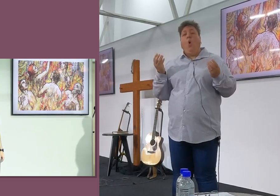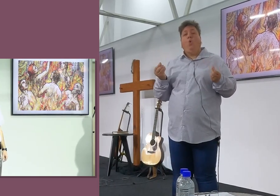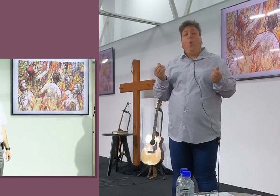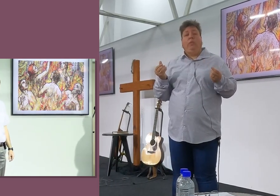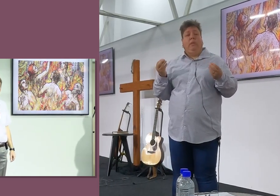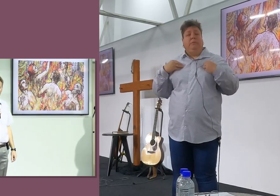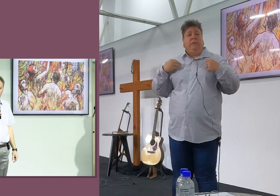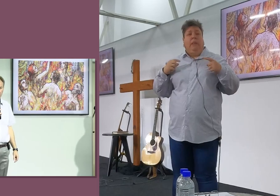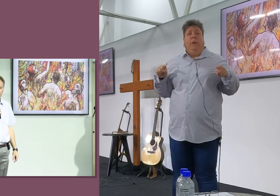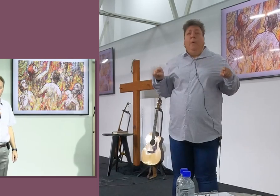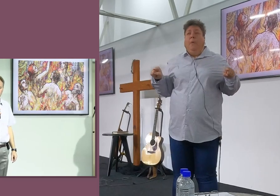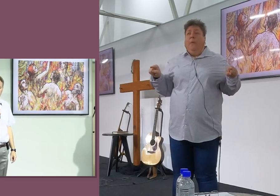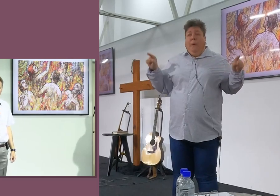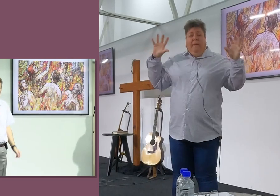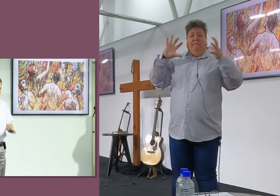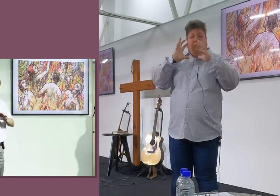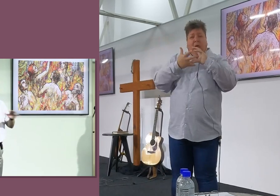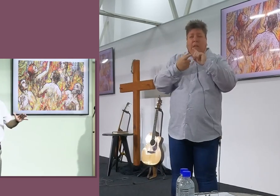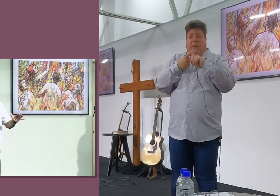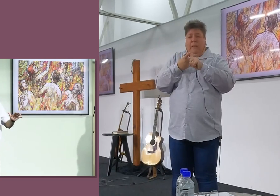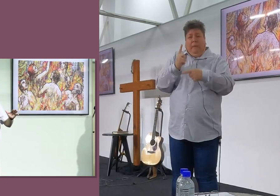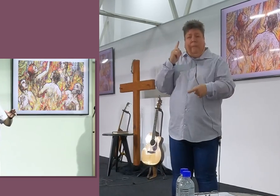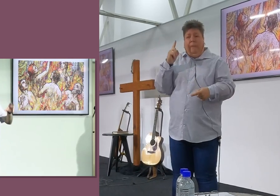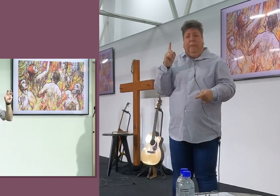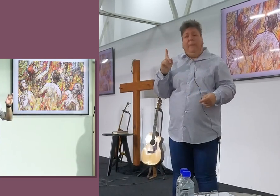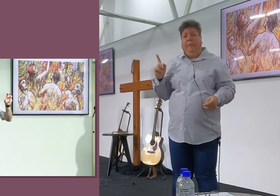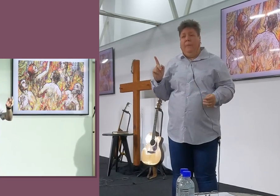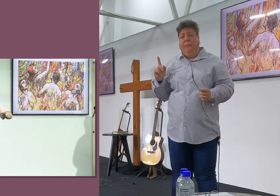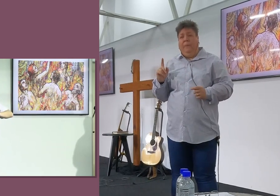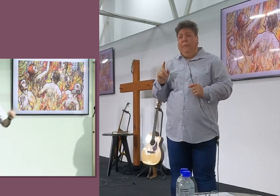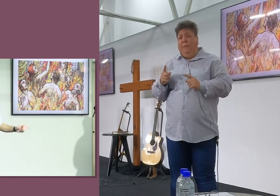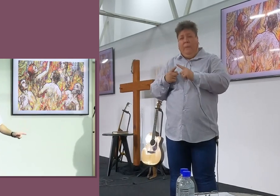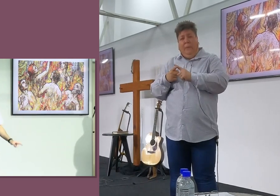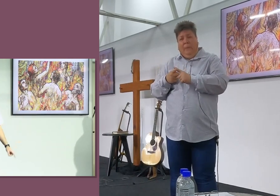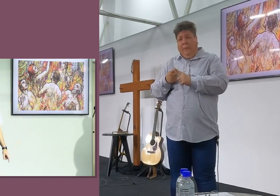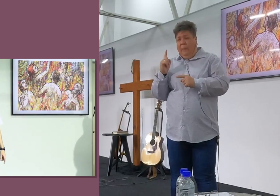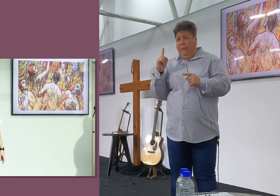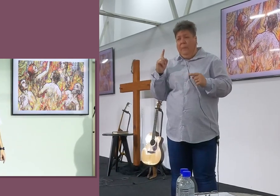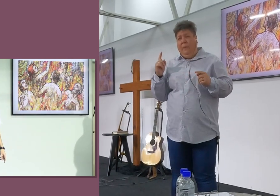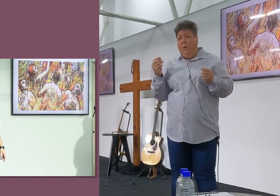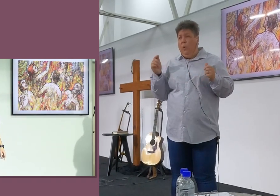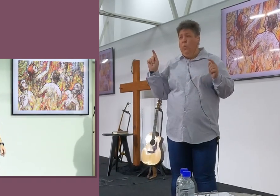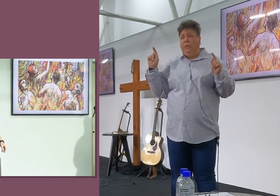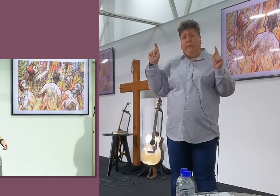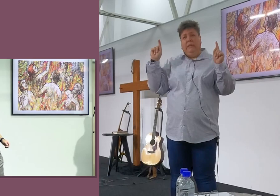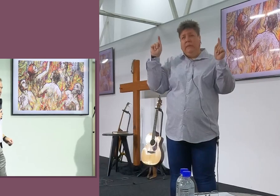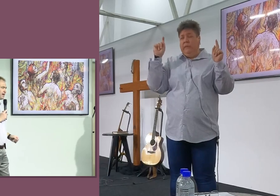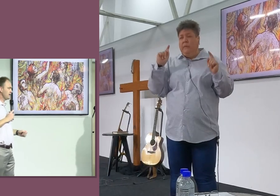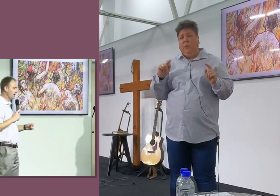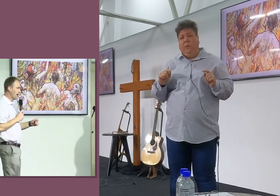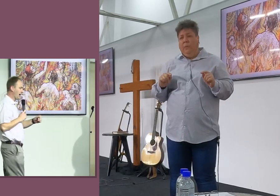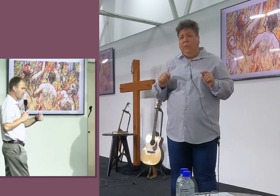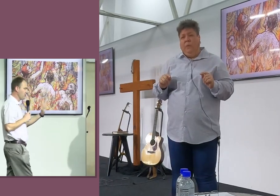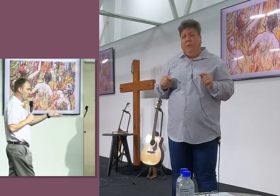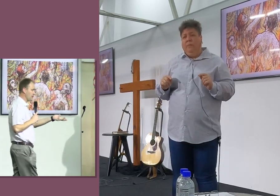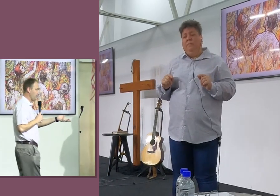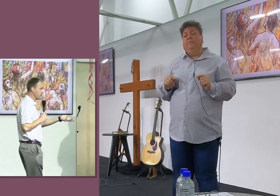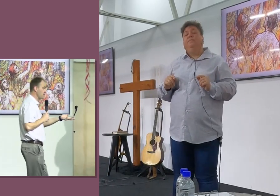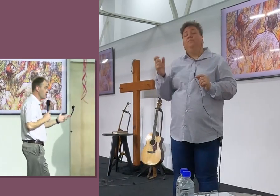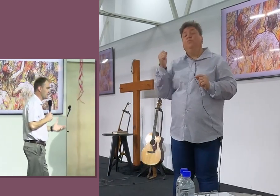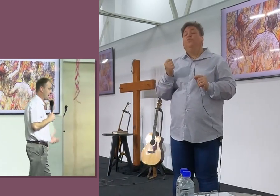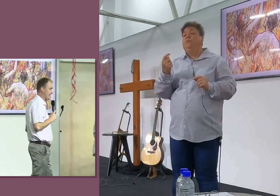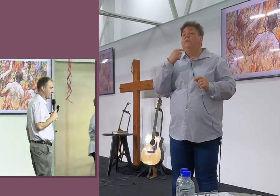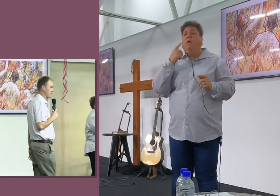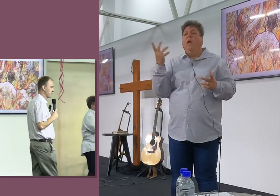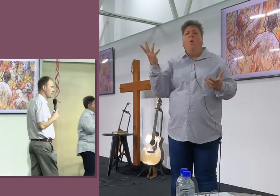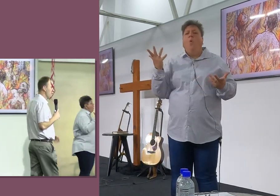het geweer? Wereldwijd, Is hulle in top 10 mens, Instanties, Wat die meeste grond wereldwijd besit, En, En, Ek moet nou ongelukkig vir